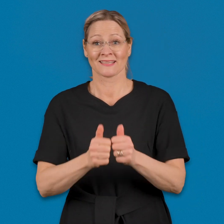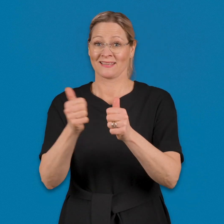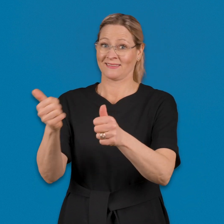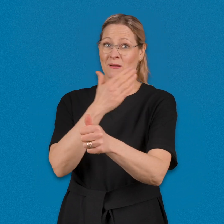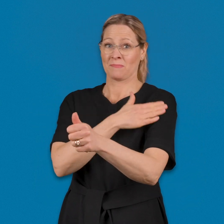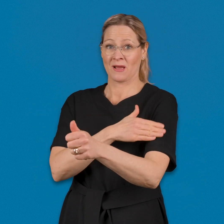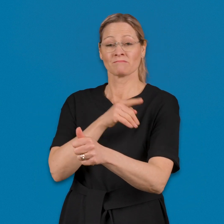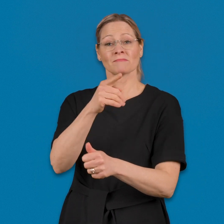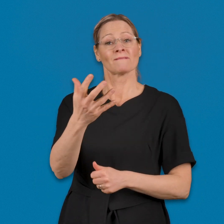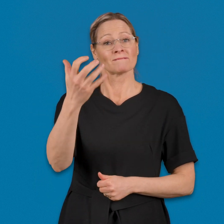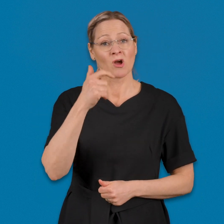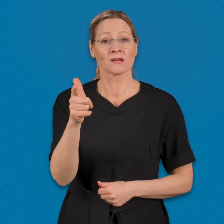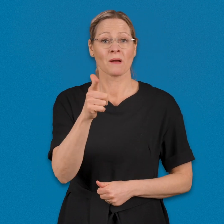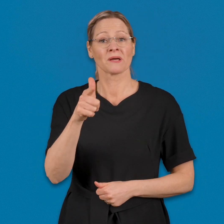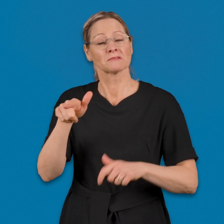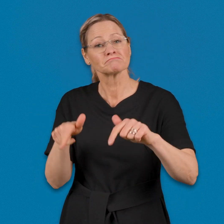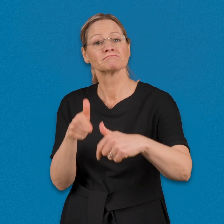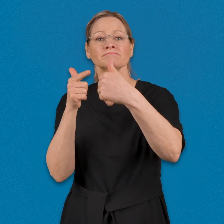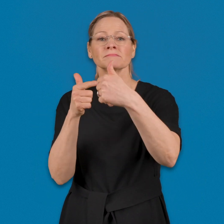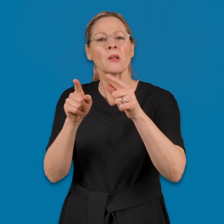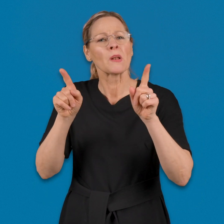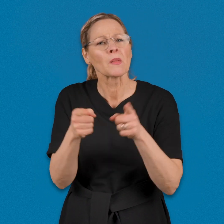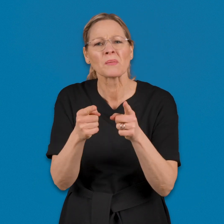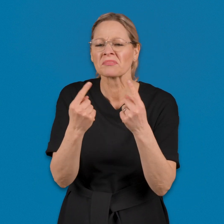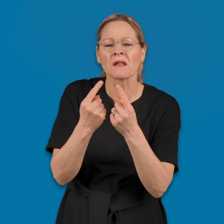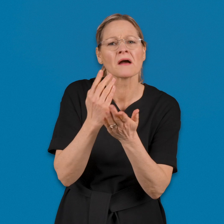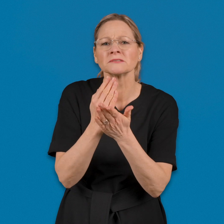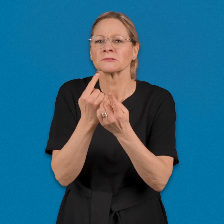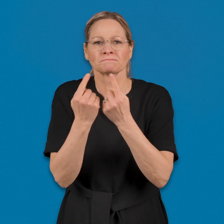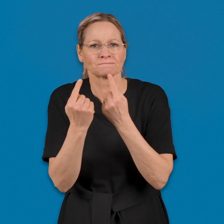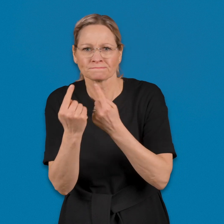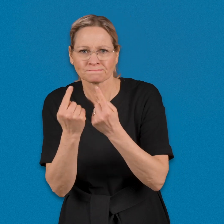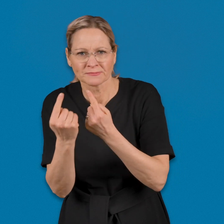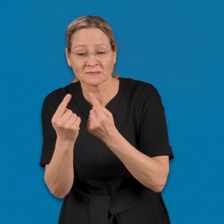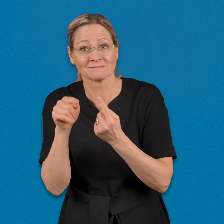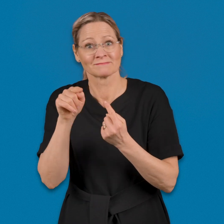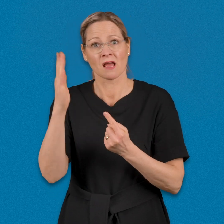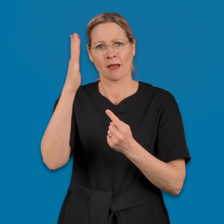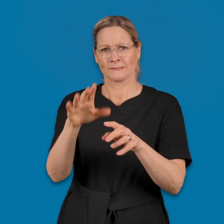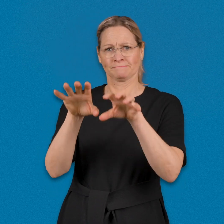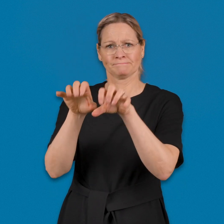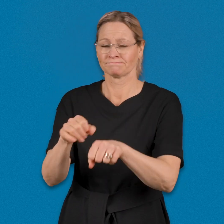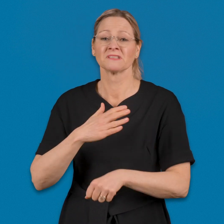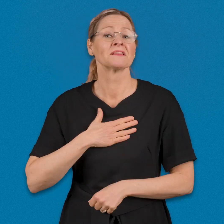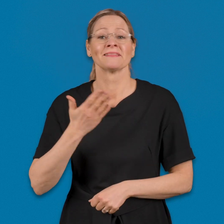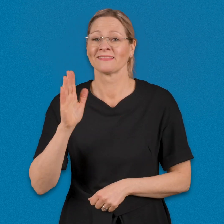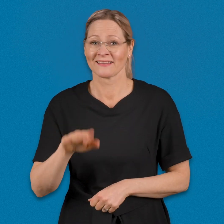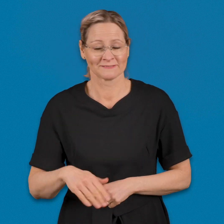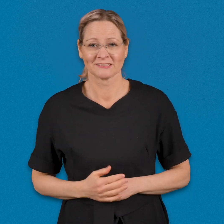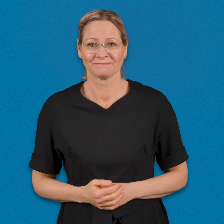suomella ja ruotsilla. Voit käyttää etäpalvelua lyhyisiin tilanteisiin, eikä siihen tarvitse varata aikaa.